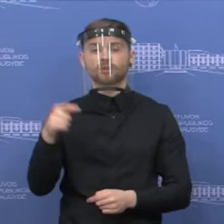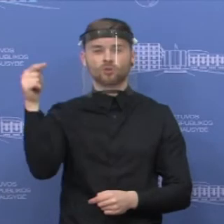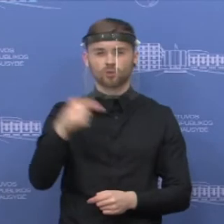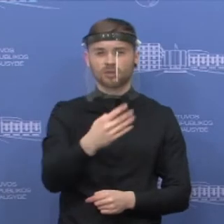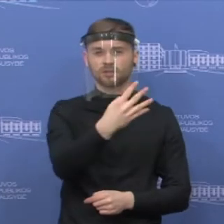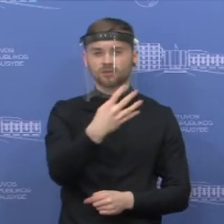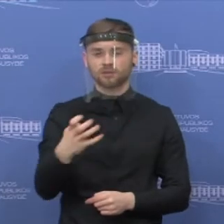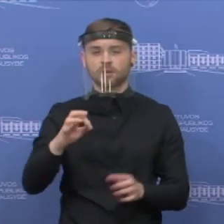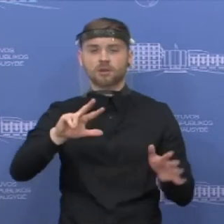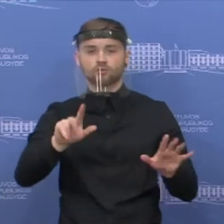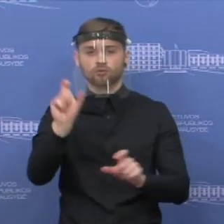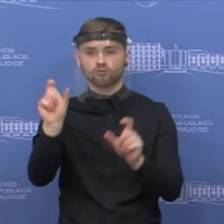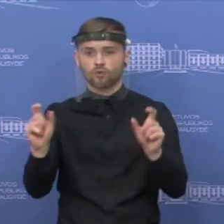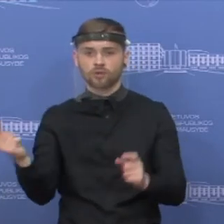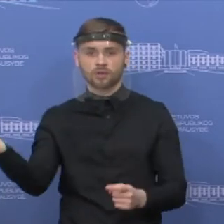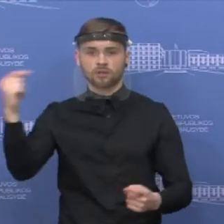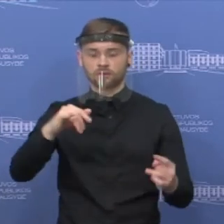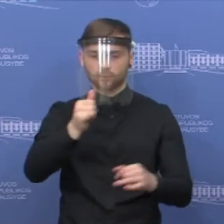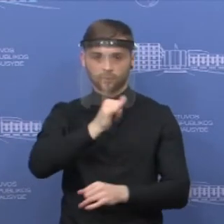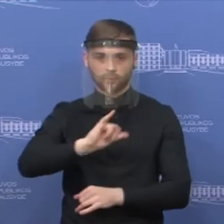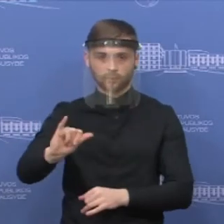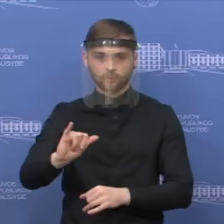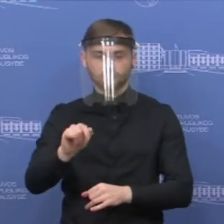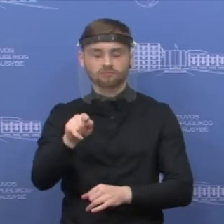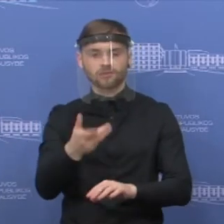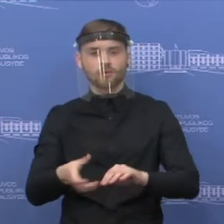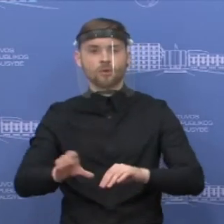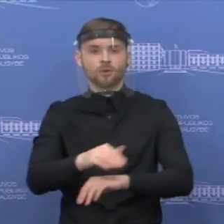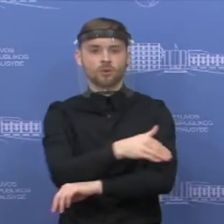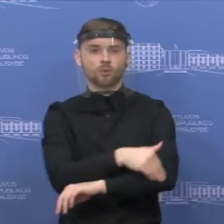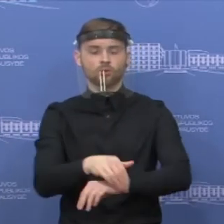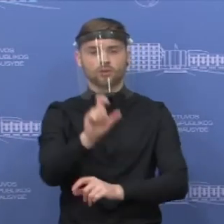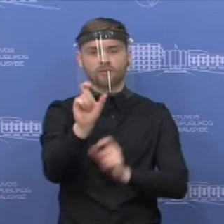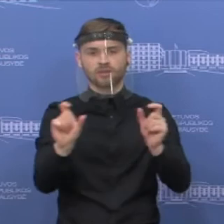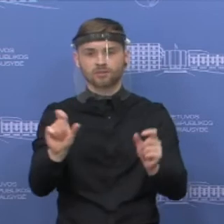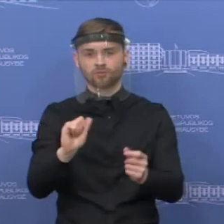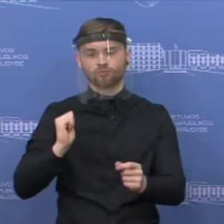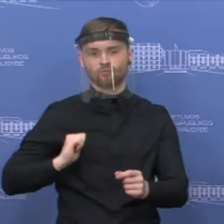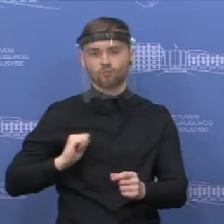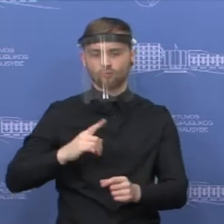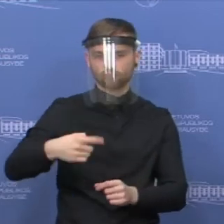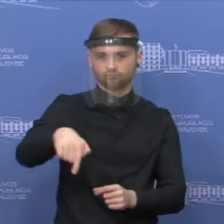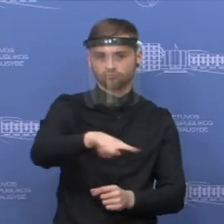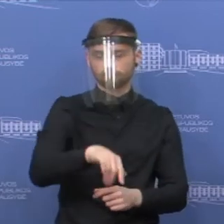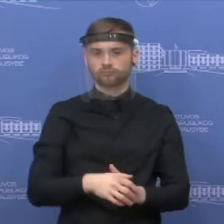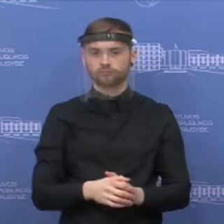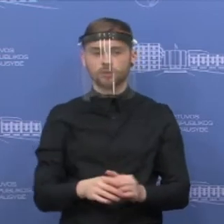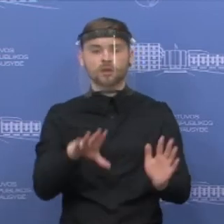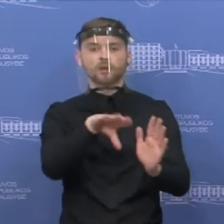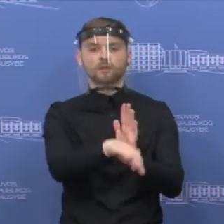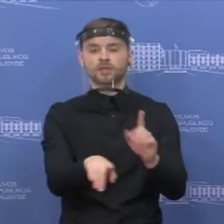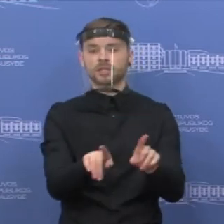asmenis. Tai daugiausia užsinio šalių piliečiai. Tarp jų